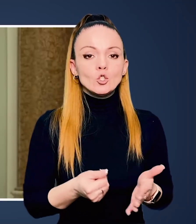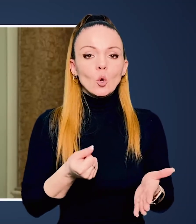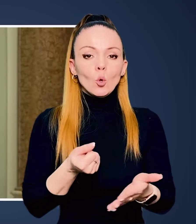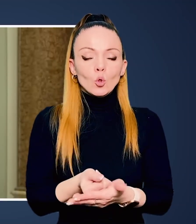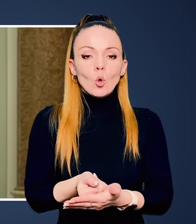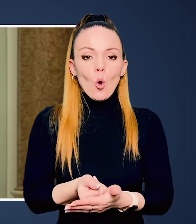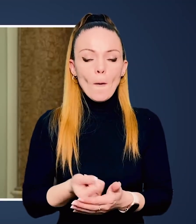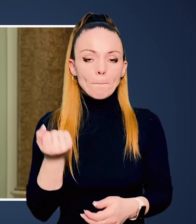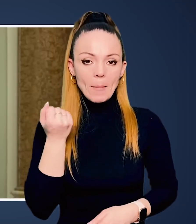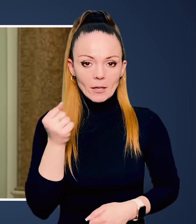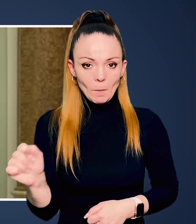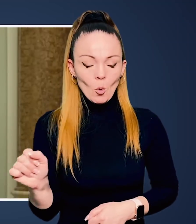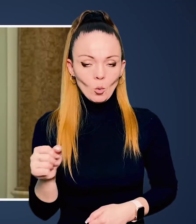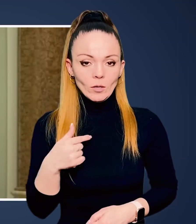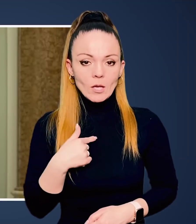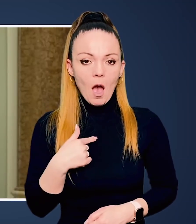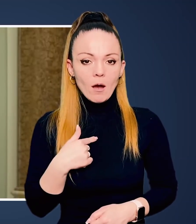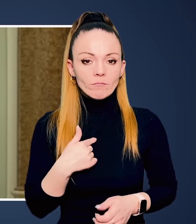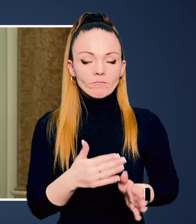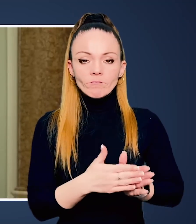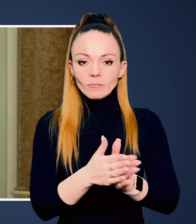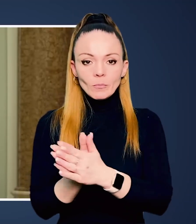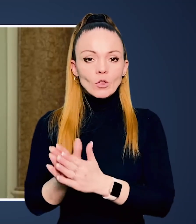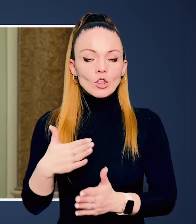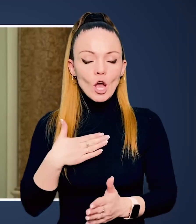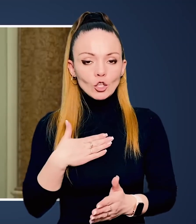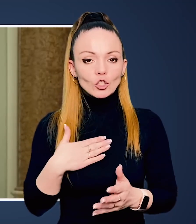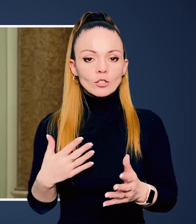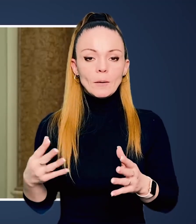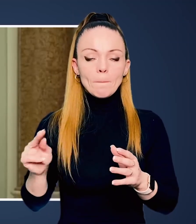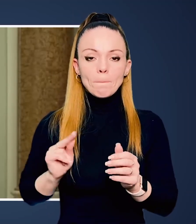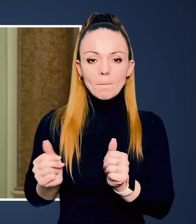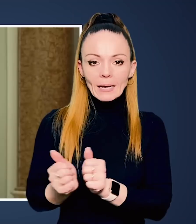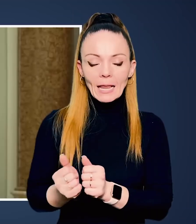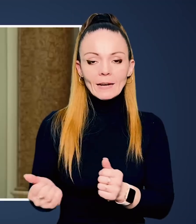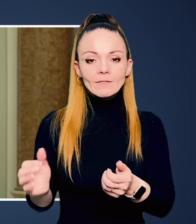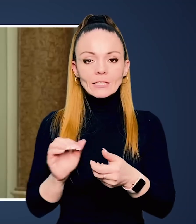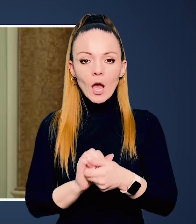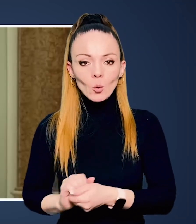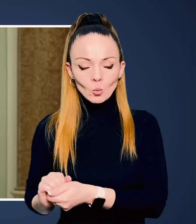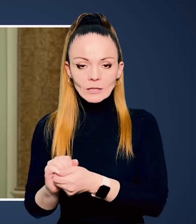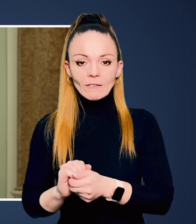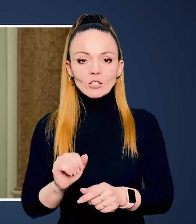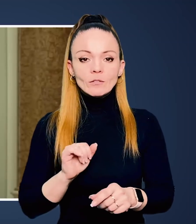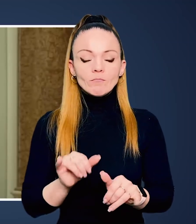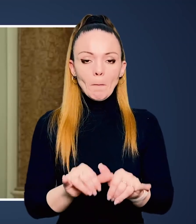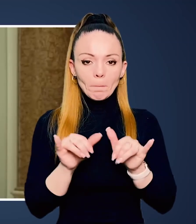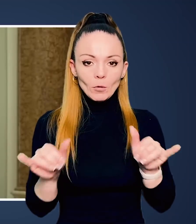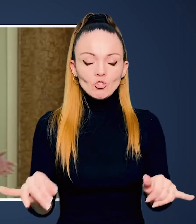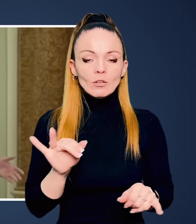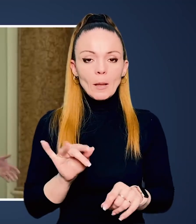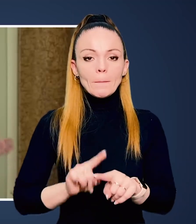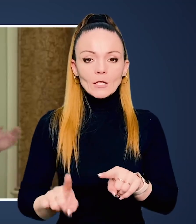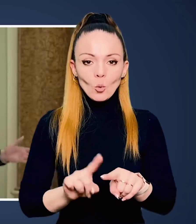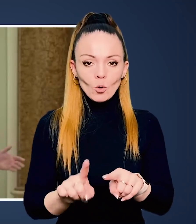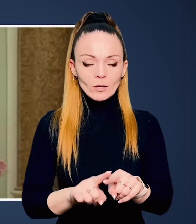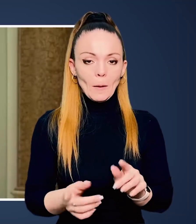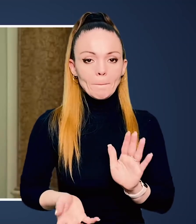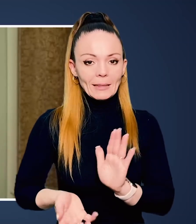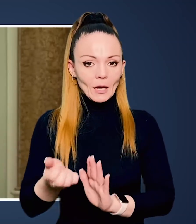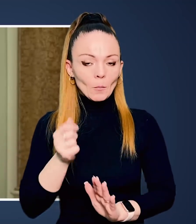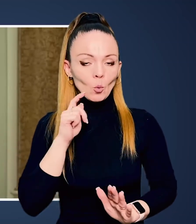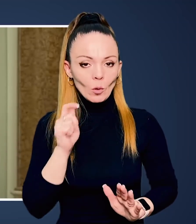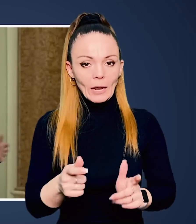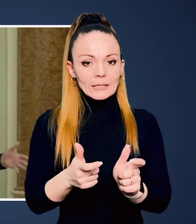наблизиться до перемоги. Я закликаю наших союзників, партнерів збільшити і